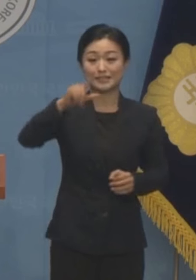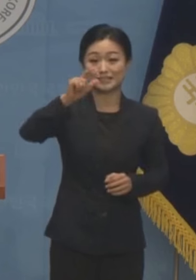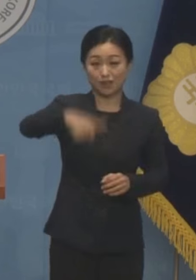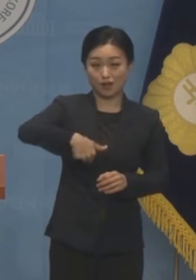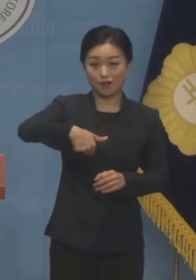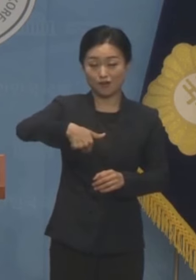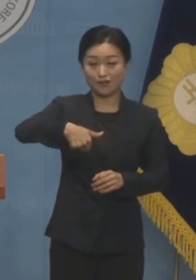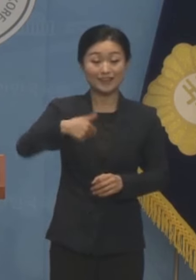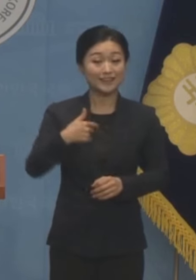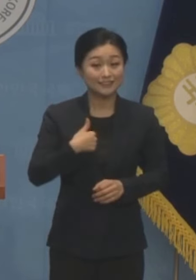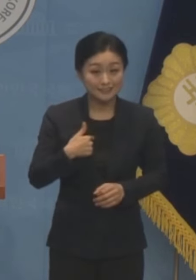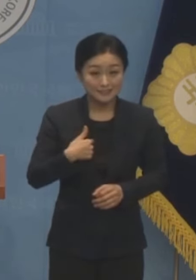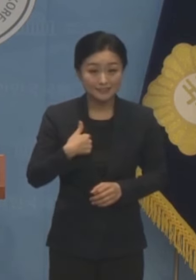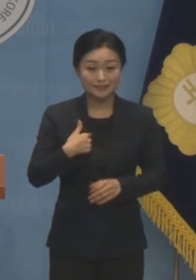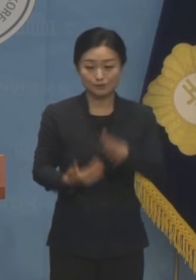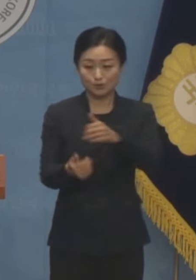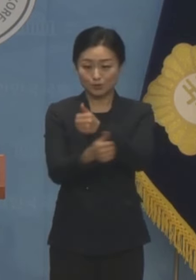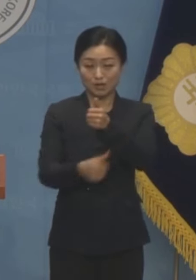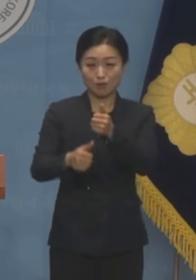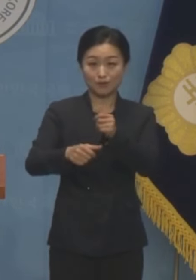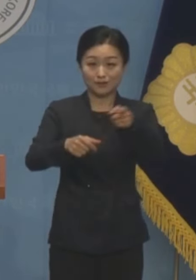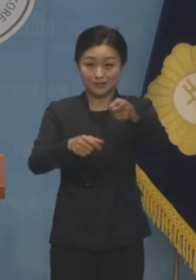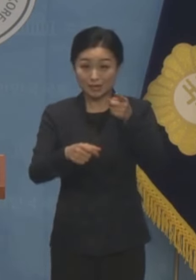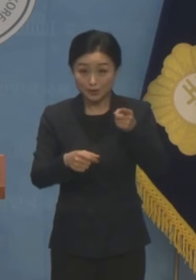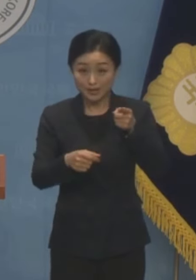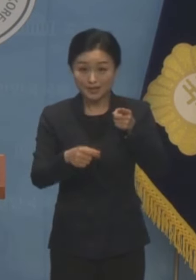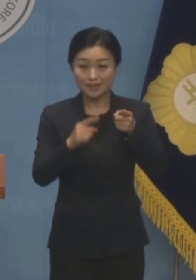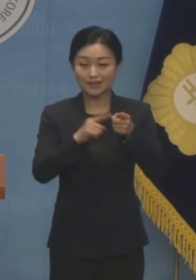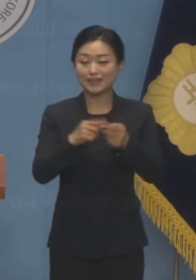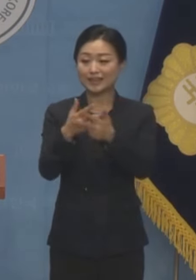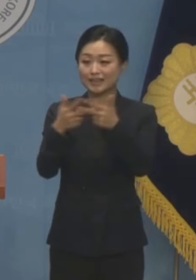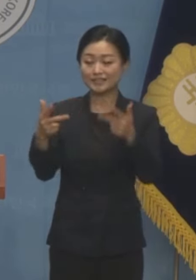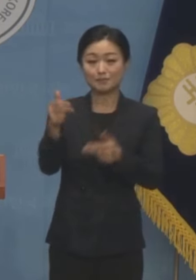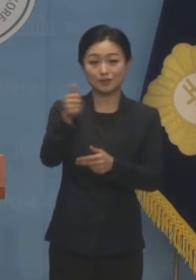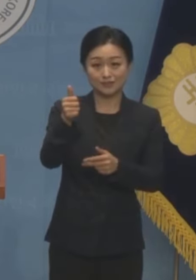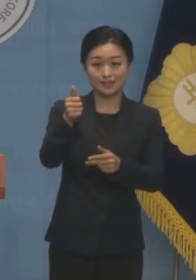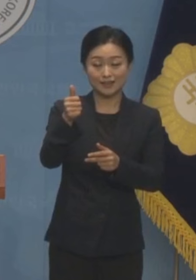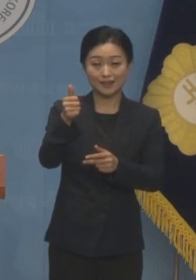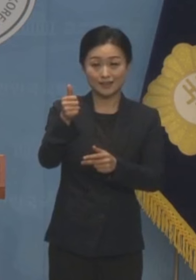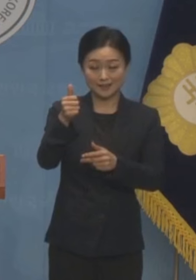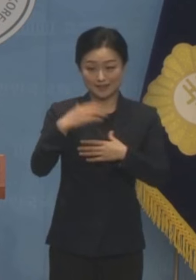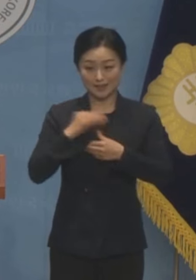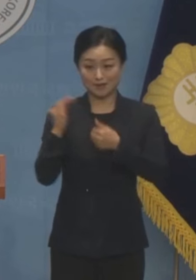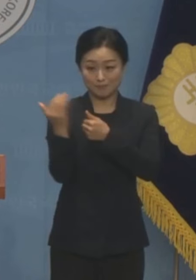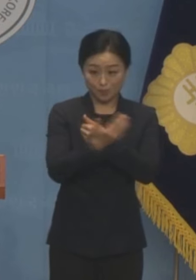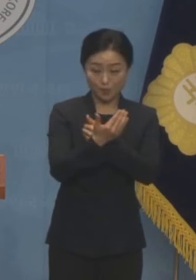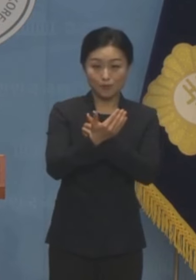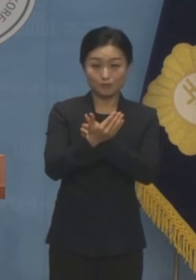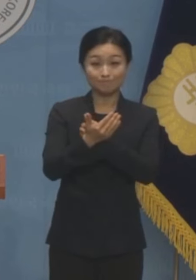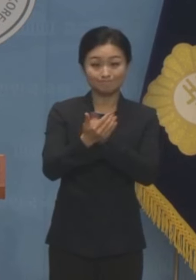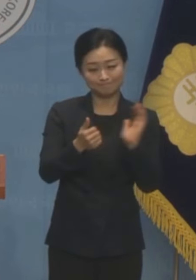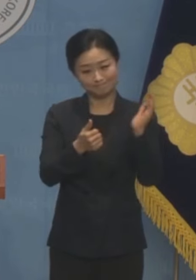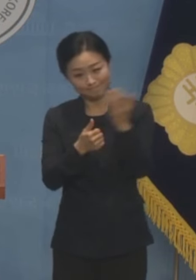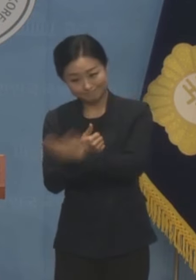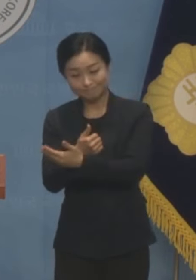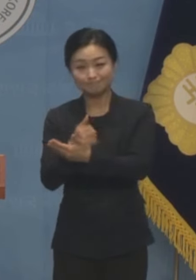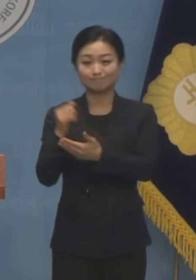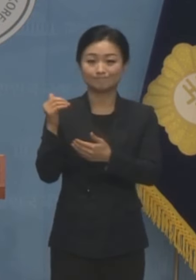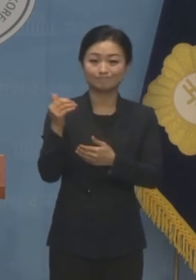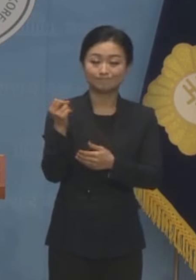수석으로 만드는 것은 민주당과 이재명 대표의 안정적 집권을 위한